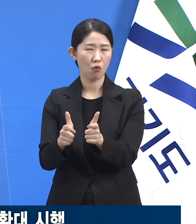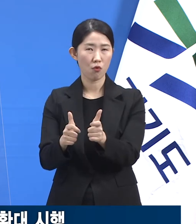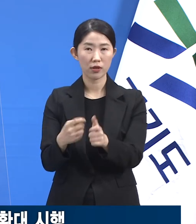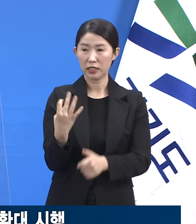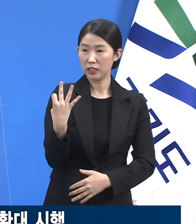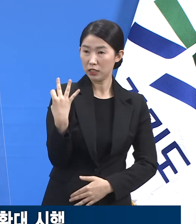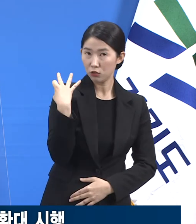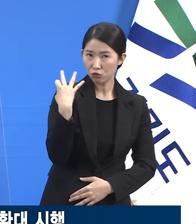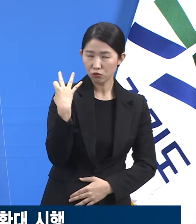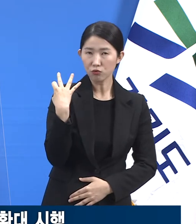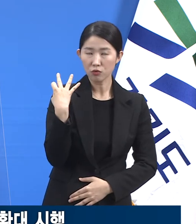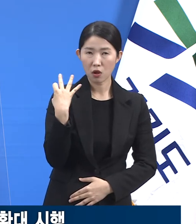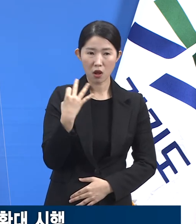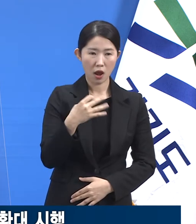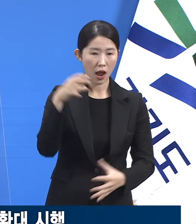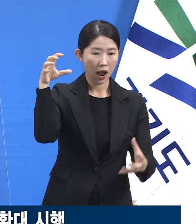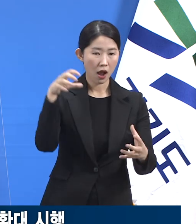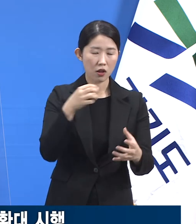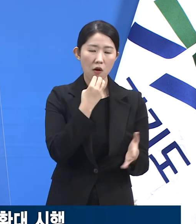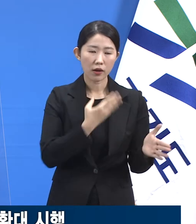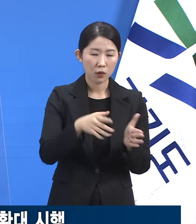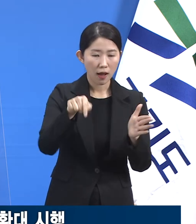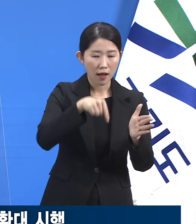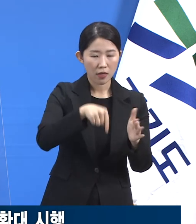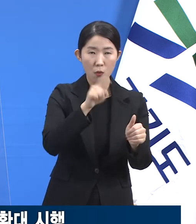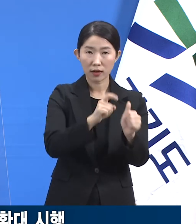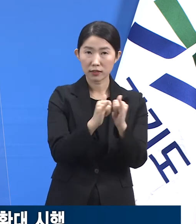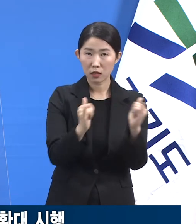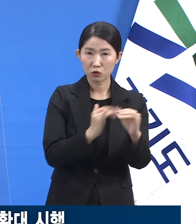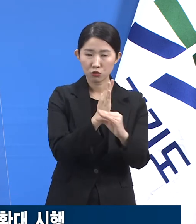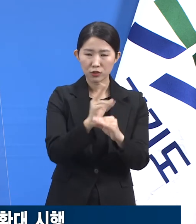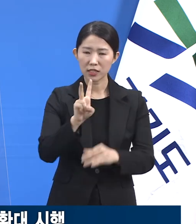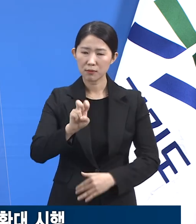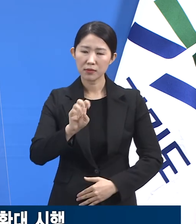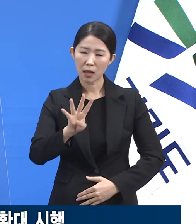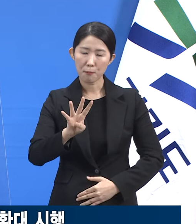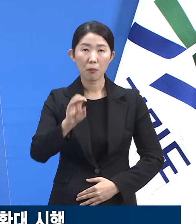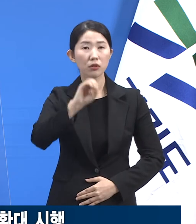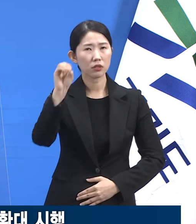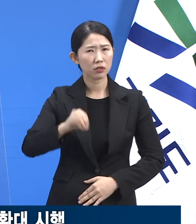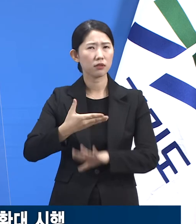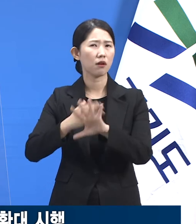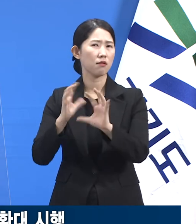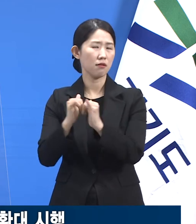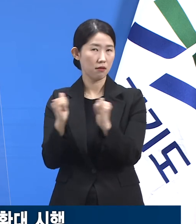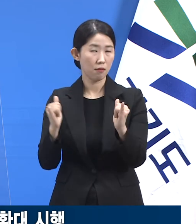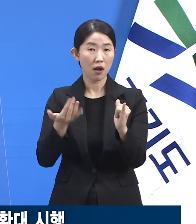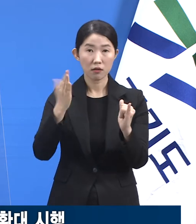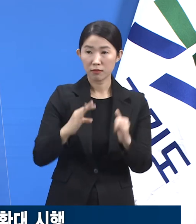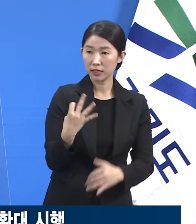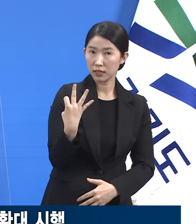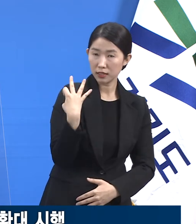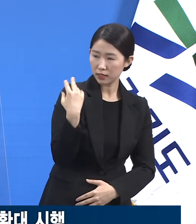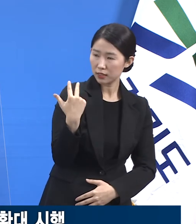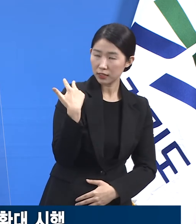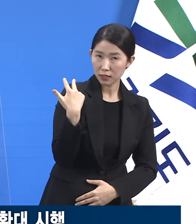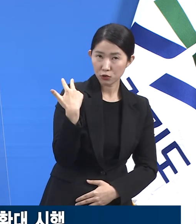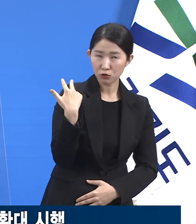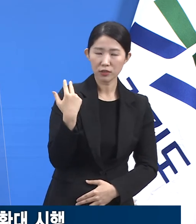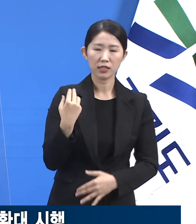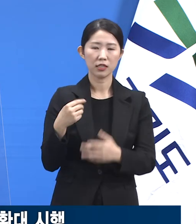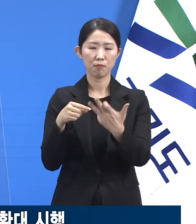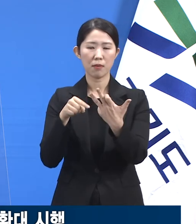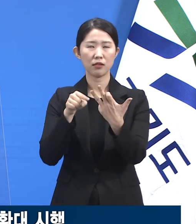전체 확진자 중 23.9%가 외국인이었음을 반해 지난주에는 18.8%로